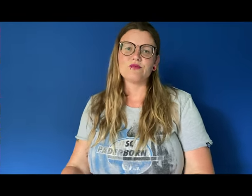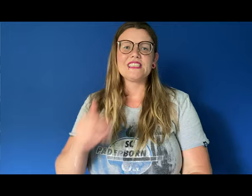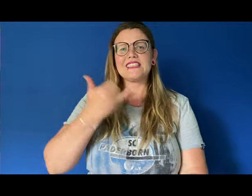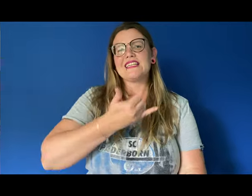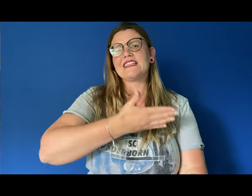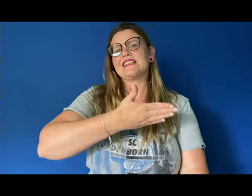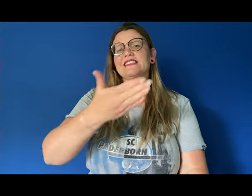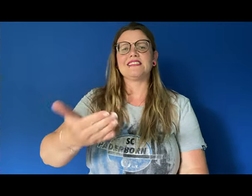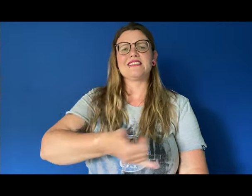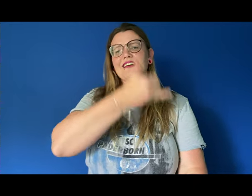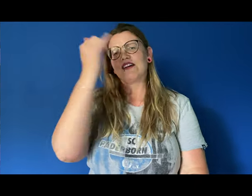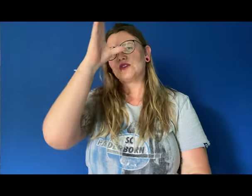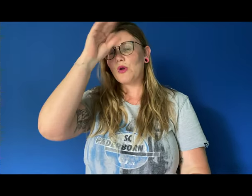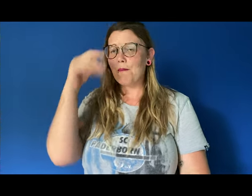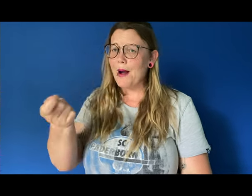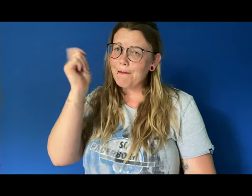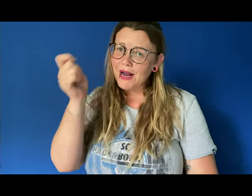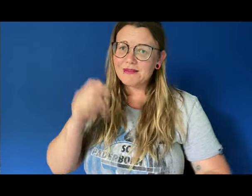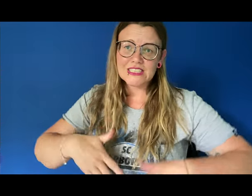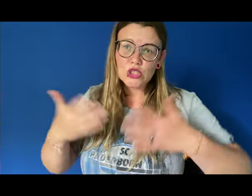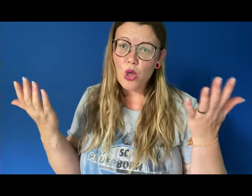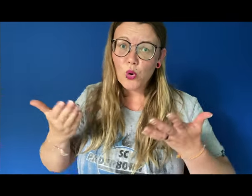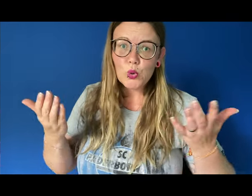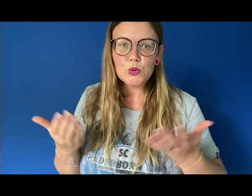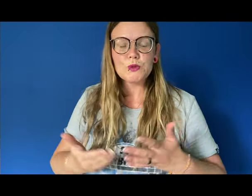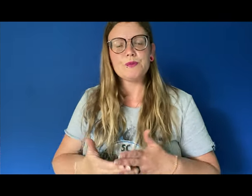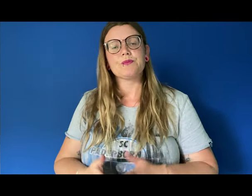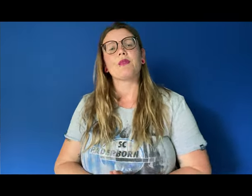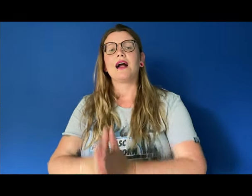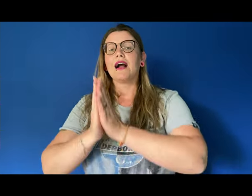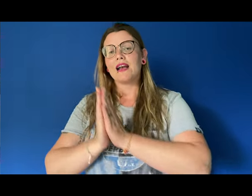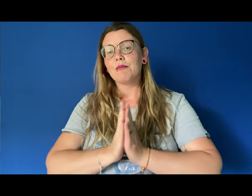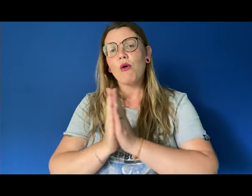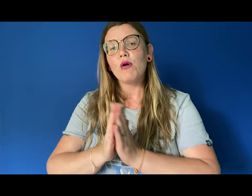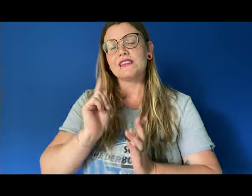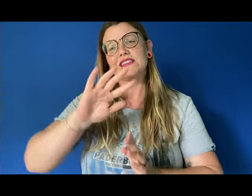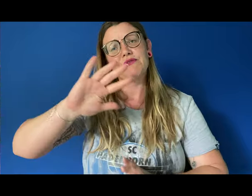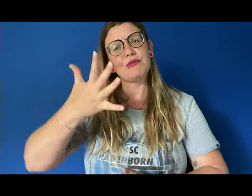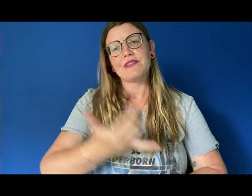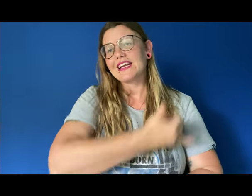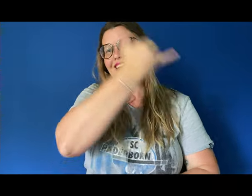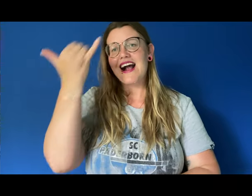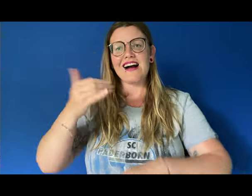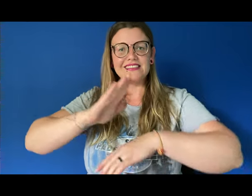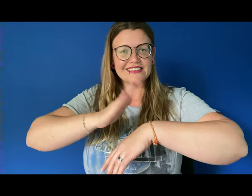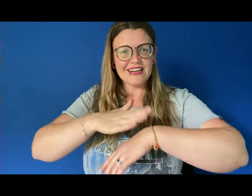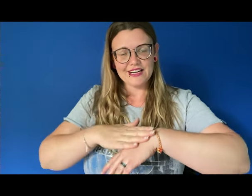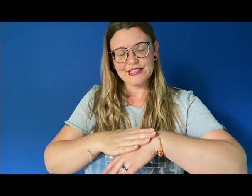Jedes Jahr im Sommer ist in Paderborn was los Libori ist die fünfte Jahreszeit